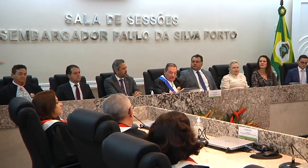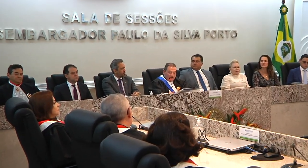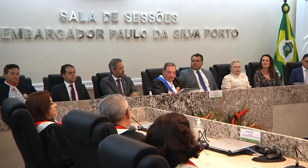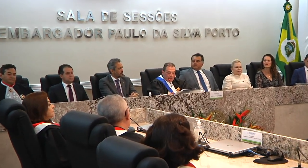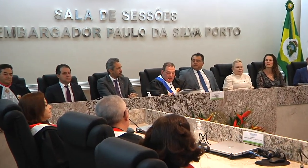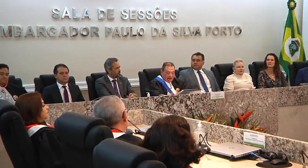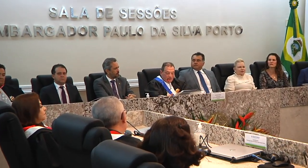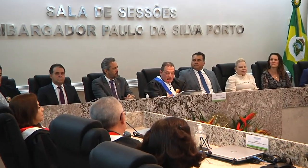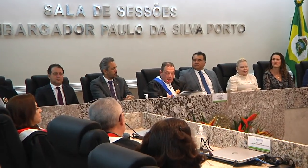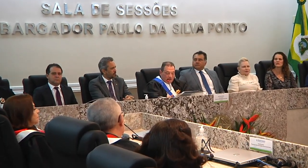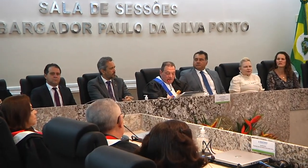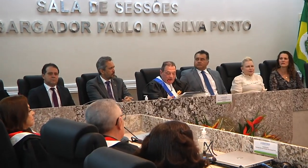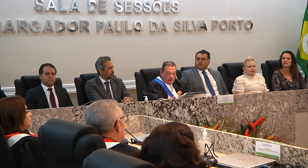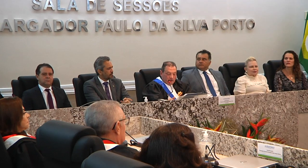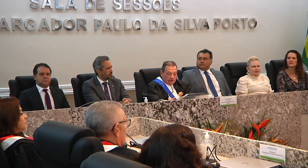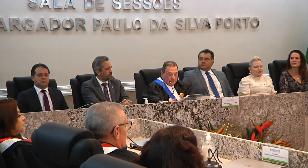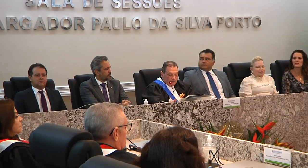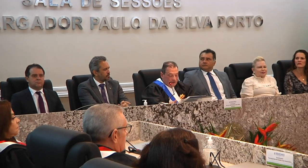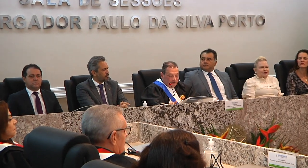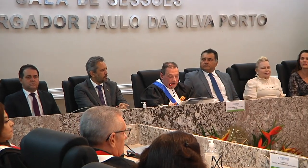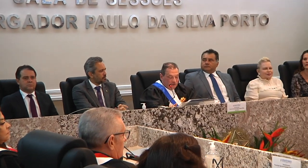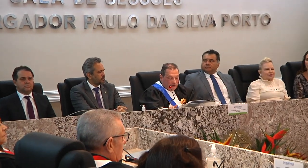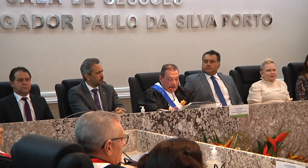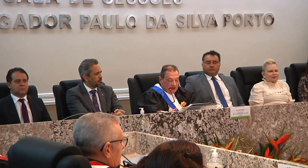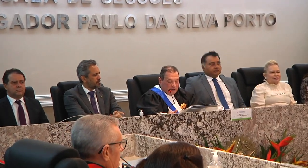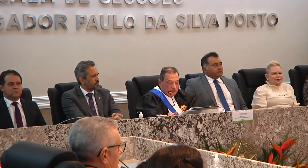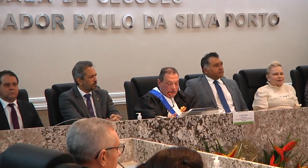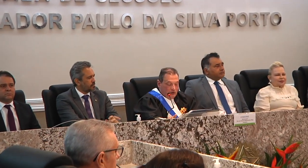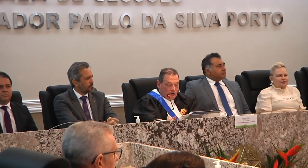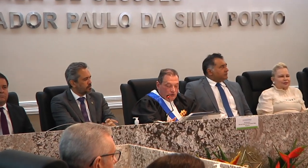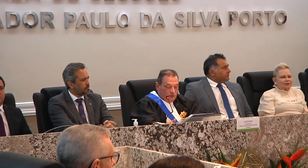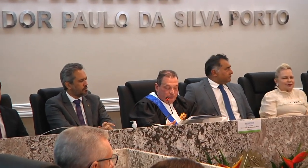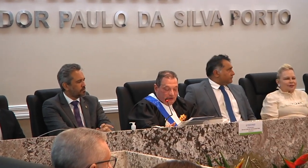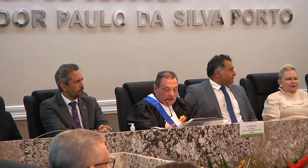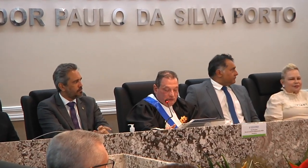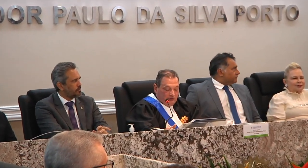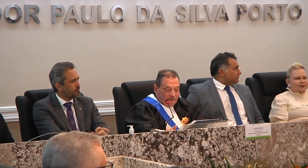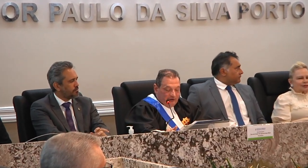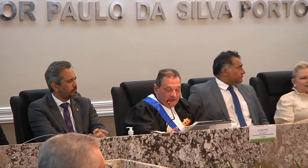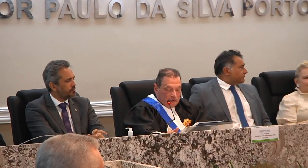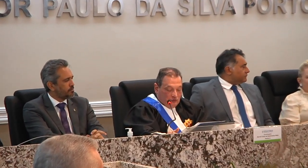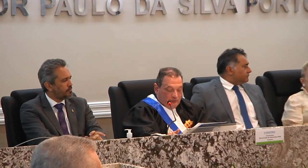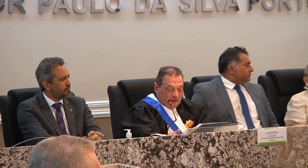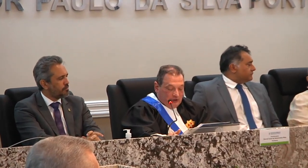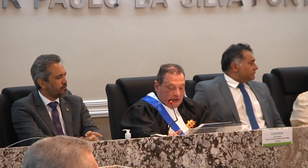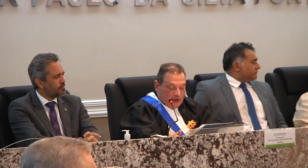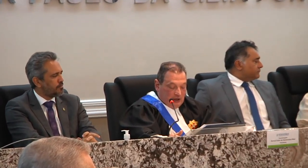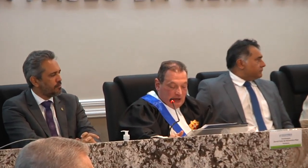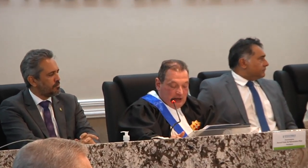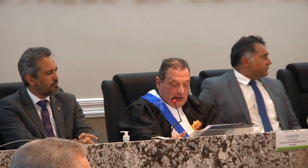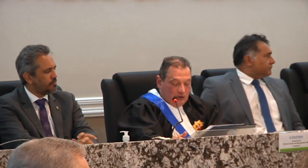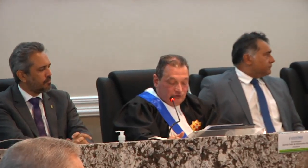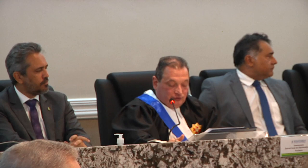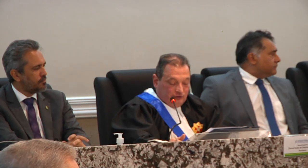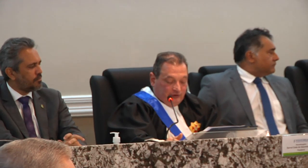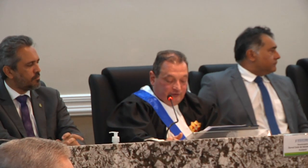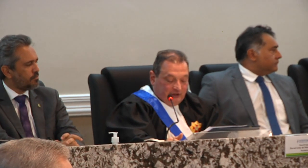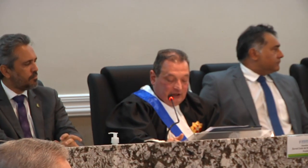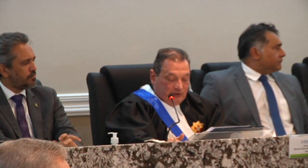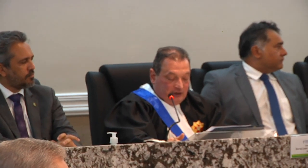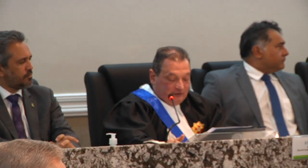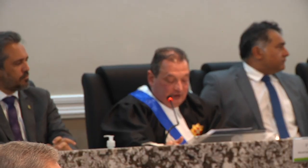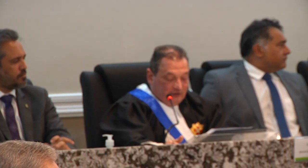desempenhar bem e fielmente os deveres do cargo cumprindo e fazendo cumprir a